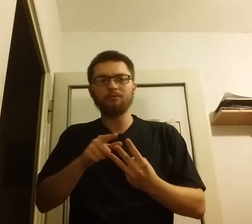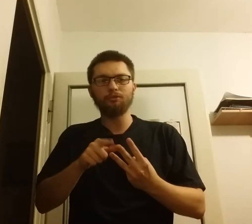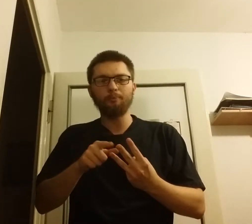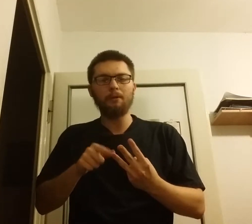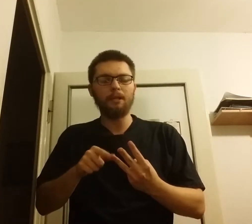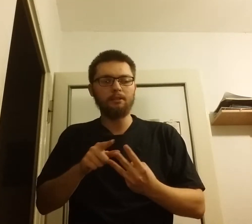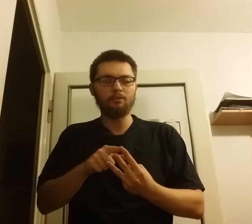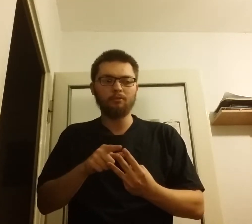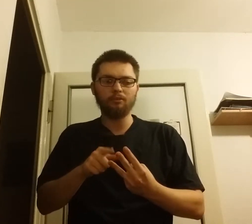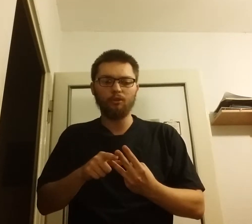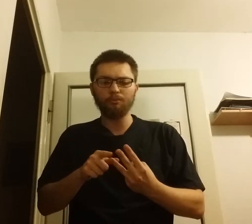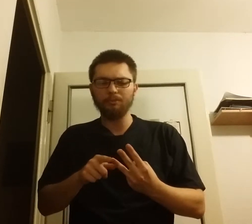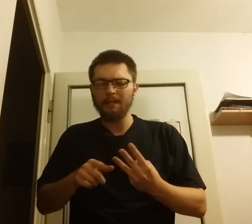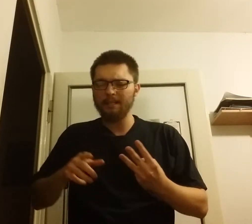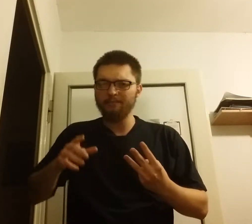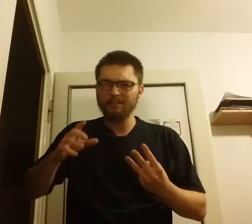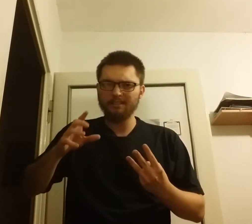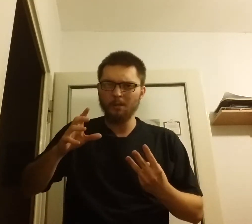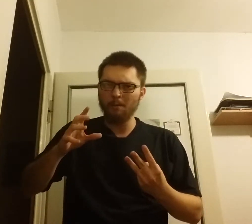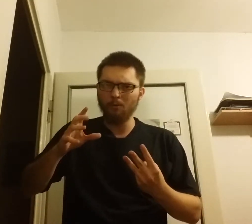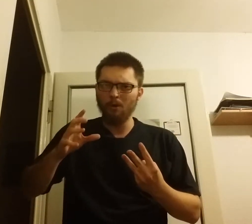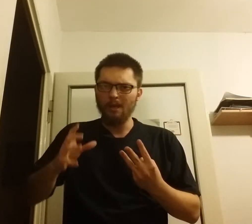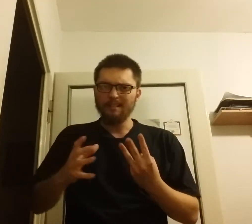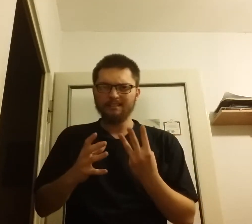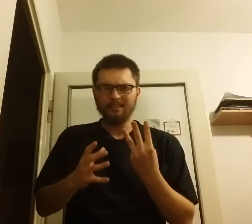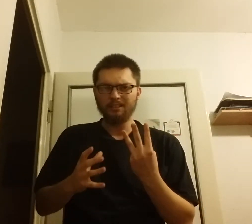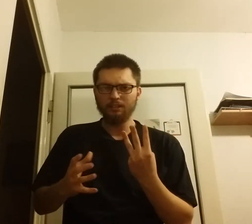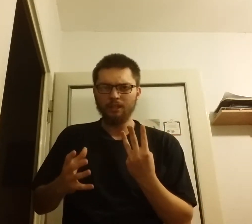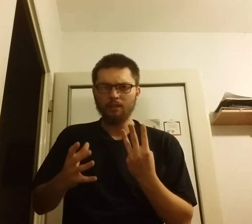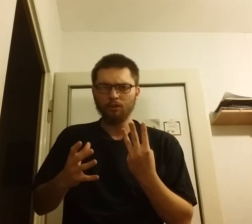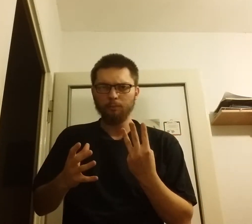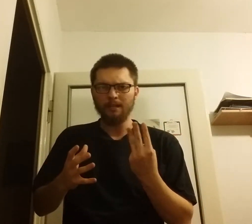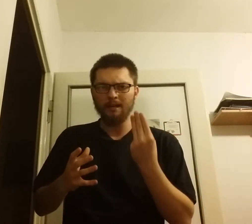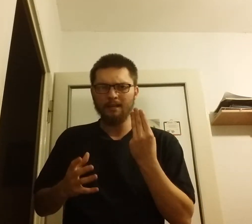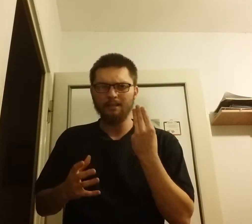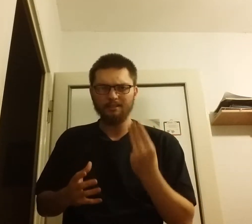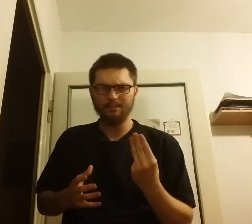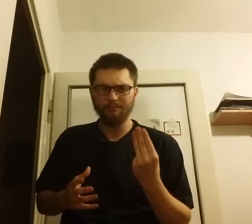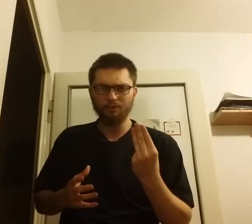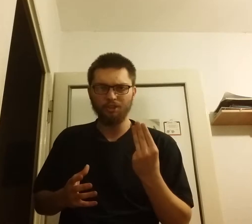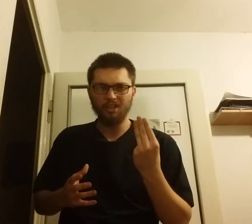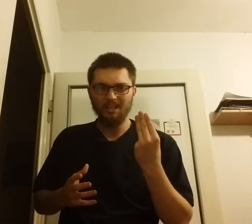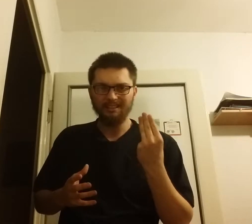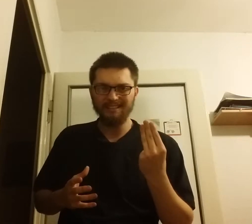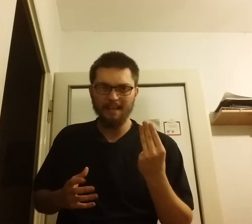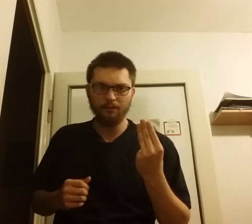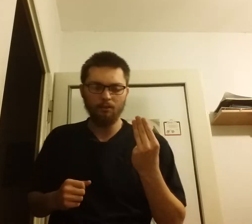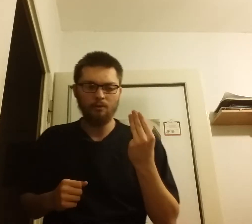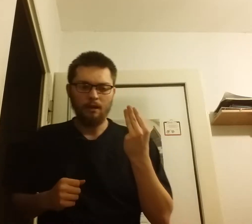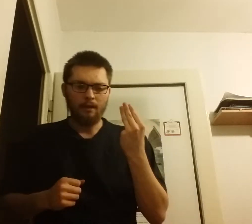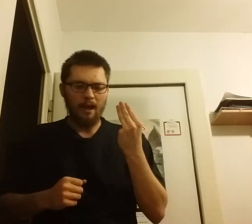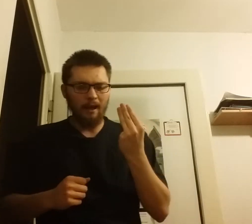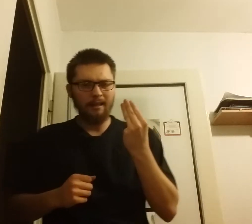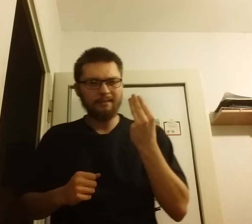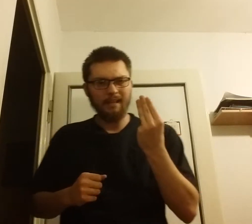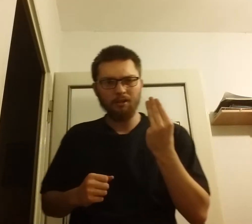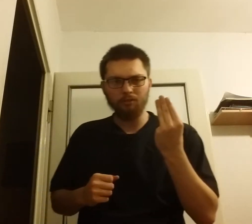zupełnie inną gospodarkę, więc trzeba było z tych trzech gospodarek stworzyć jedną, ale taką,